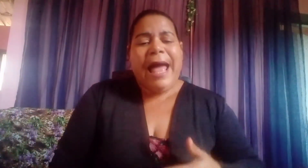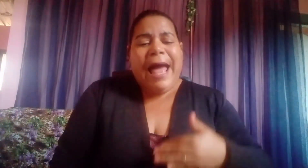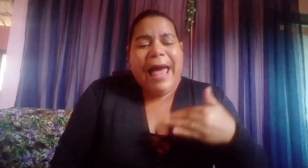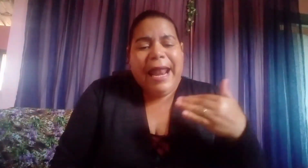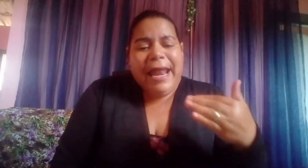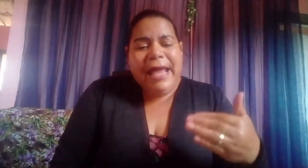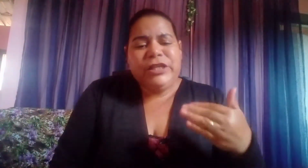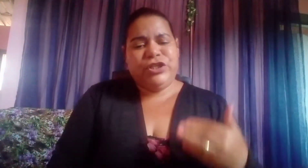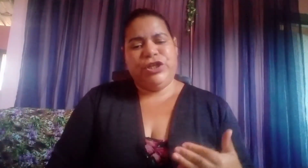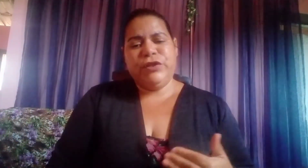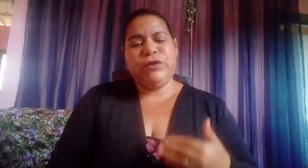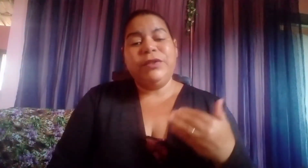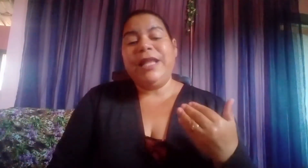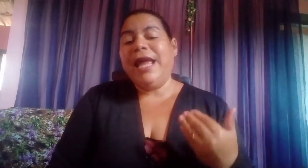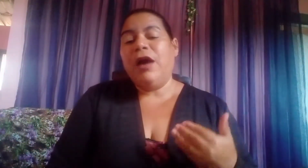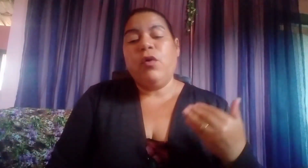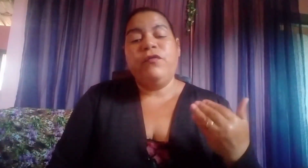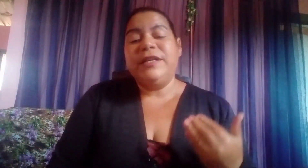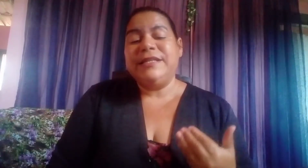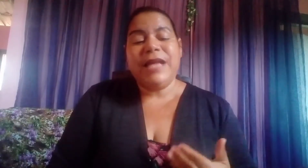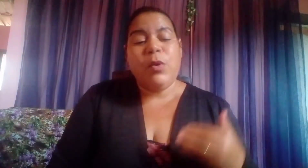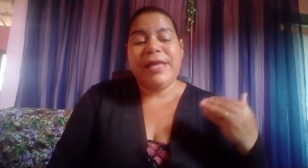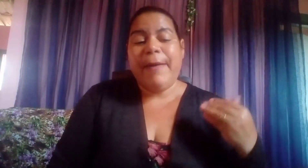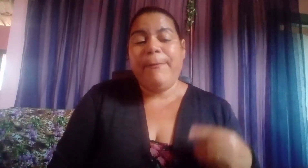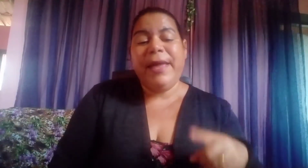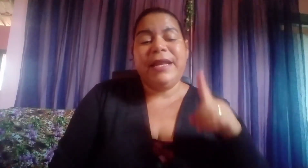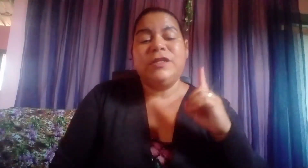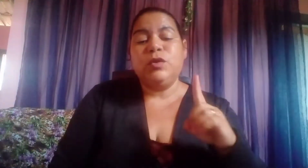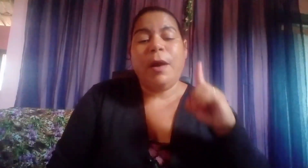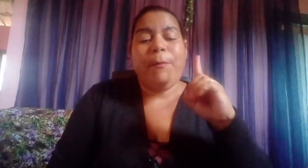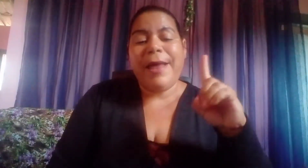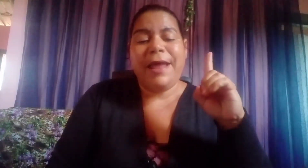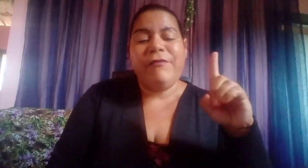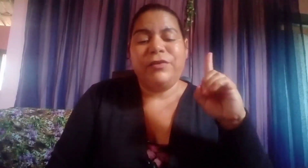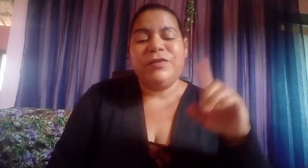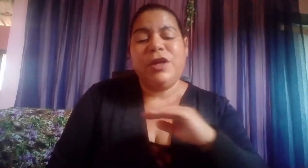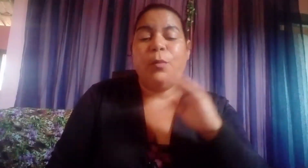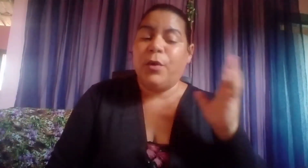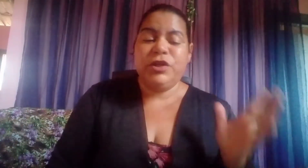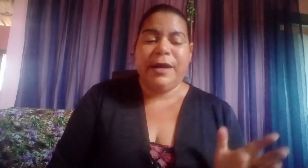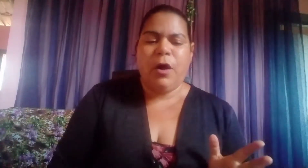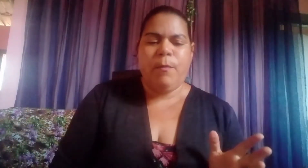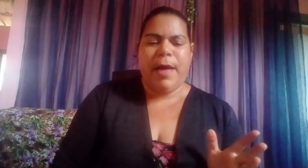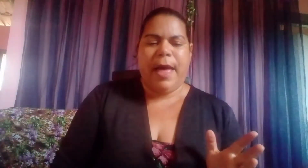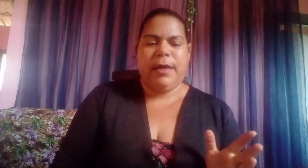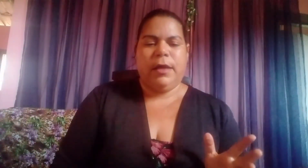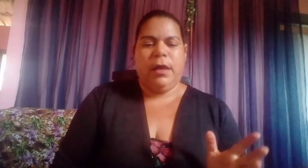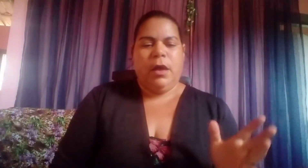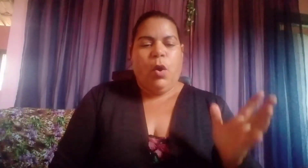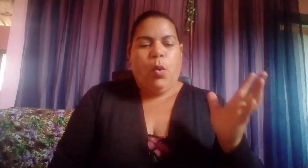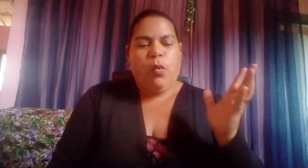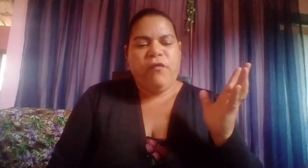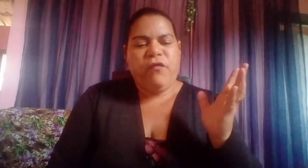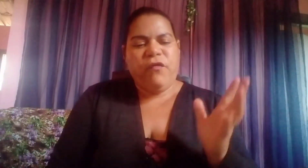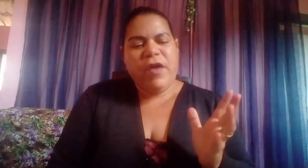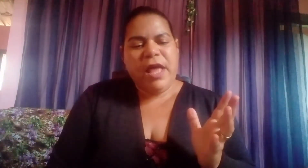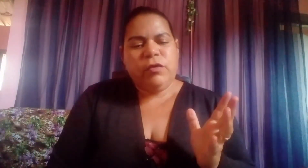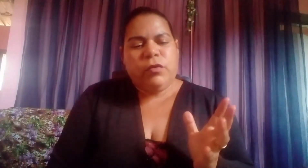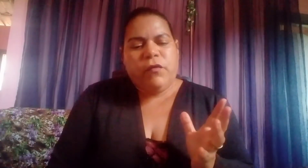além disso, tenha a convicção que apenas uma palavra do Senhor pode acalmar. O vento